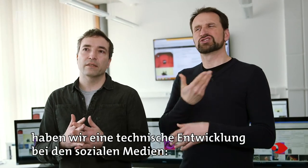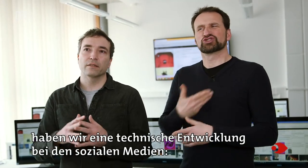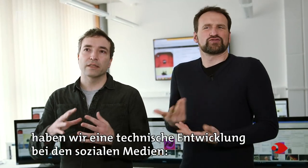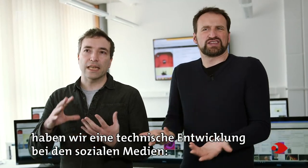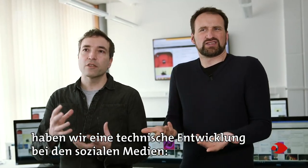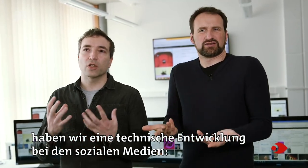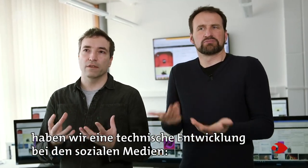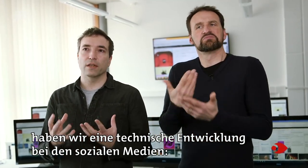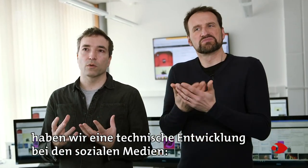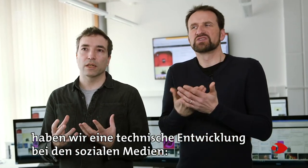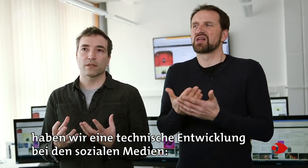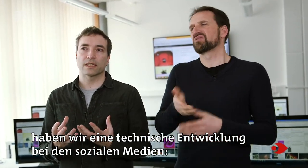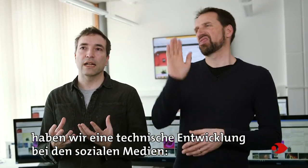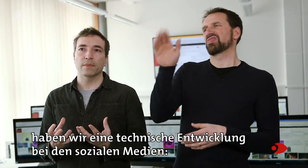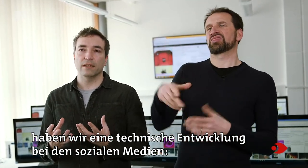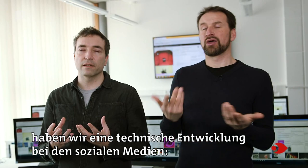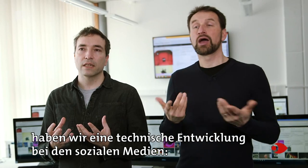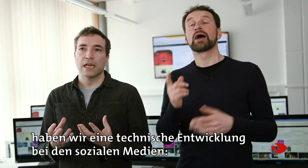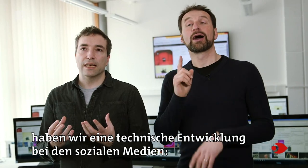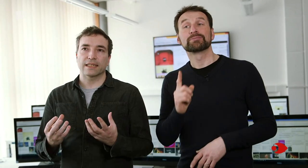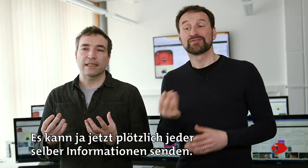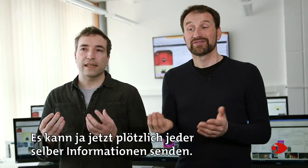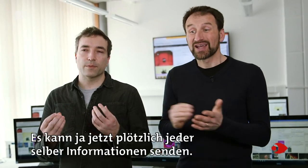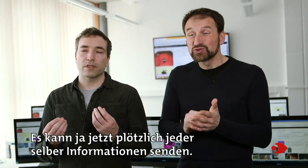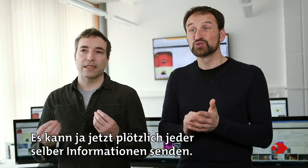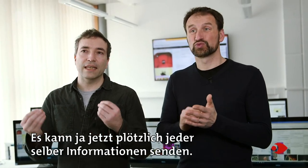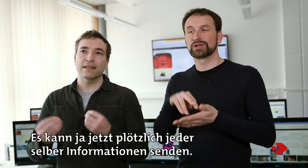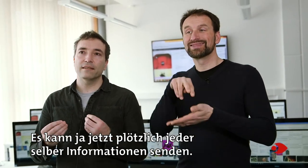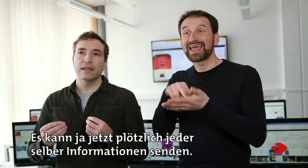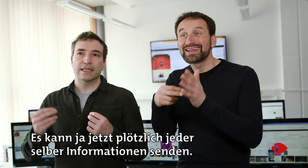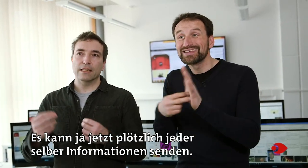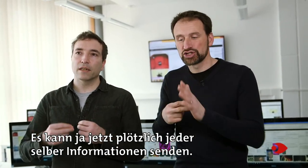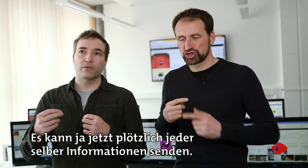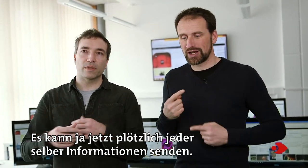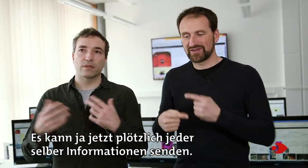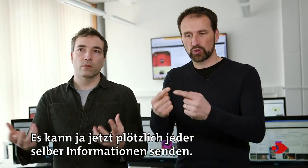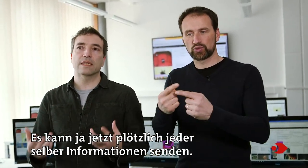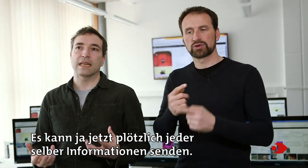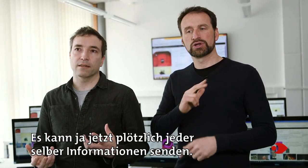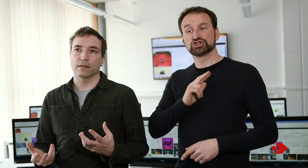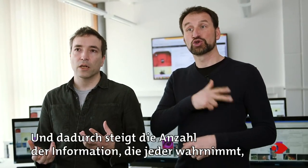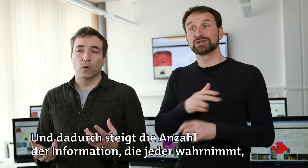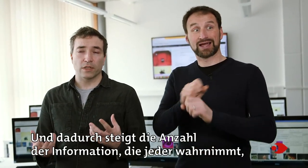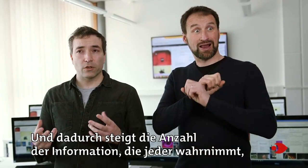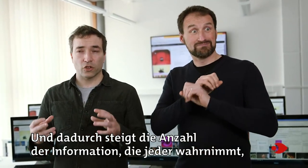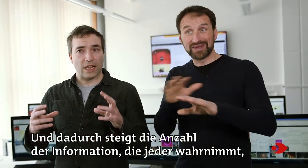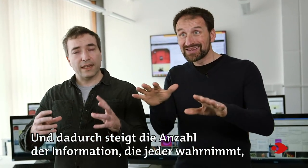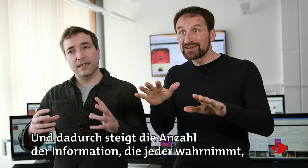eine technische Entwicklung bei den sozialen Medien. Es kann ja jetzt plötzlich jeder selber Informationen senden. Und dadurch steigt die